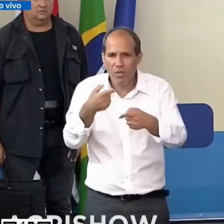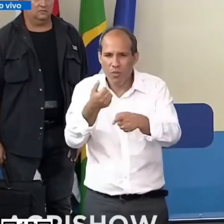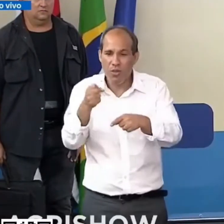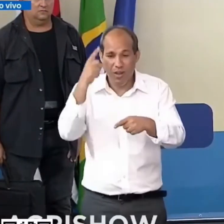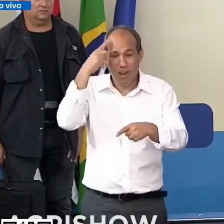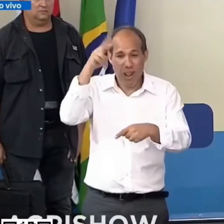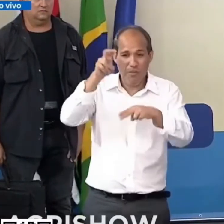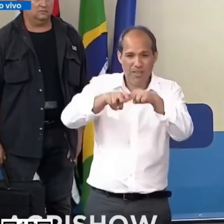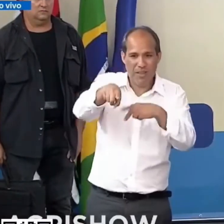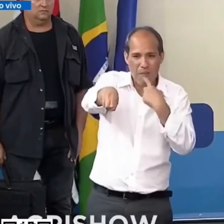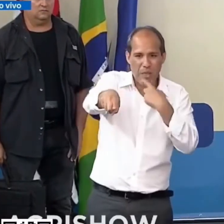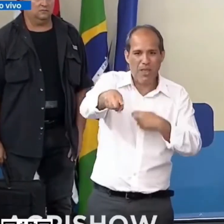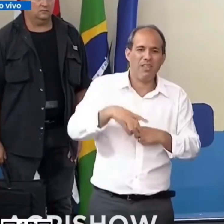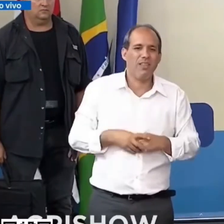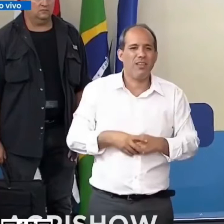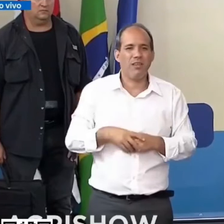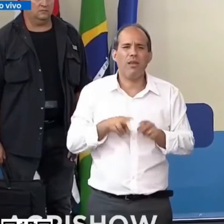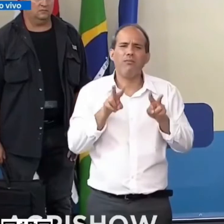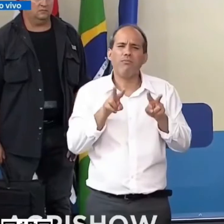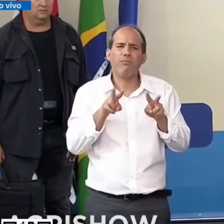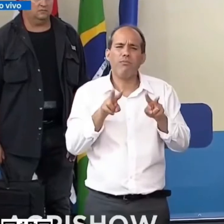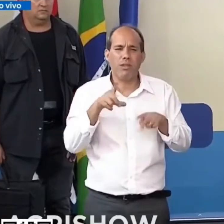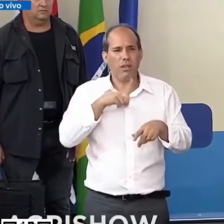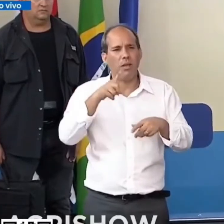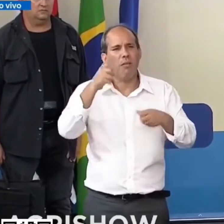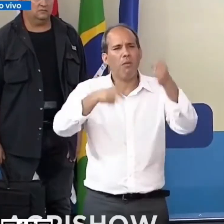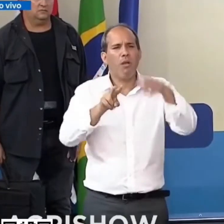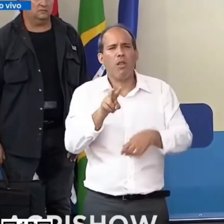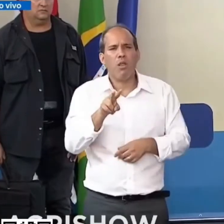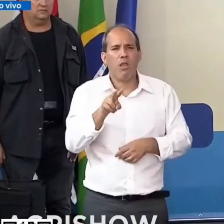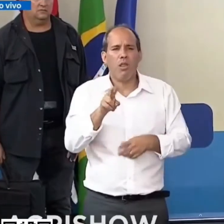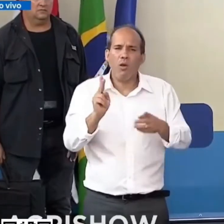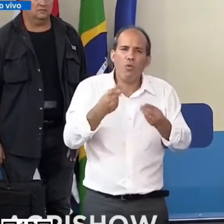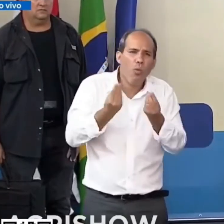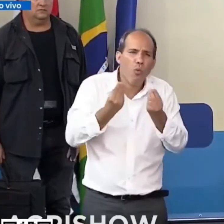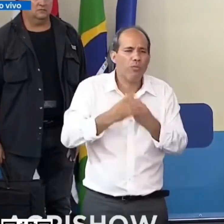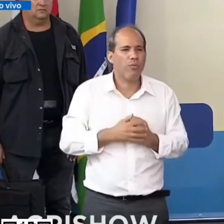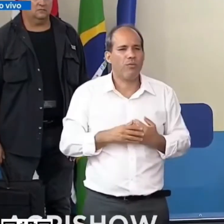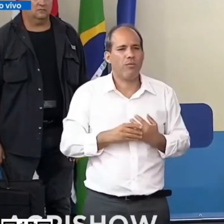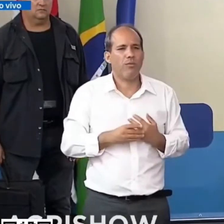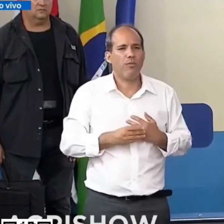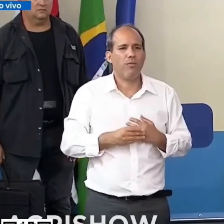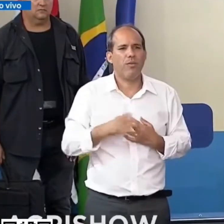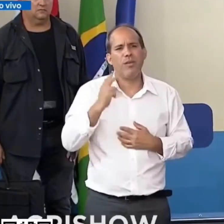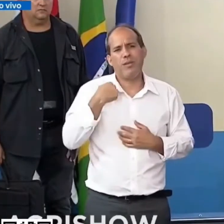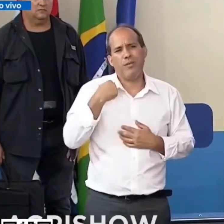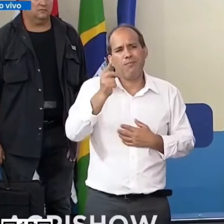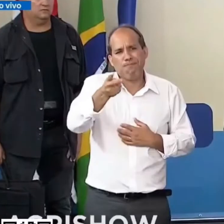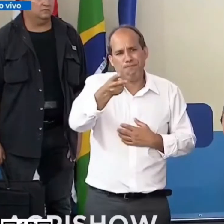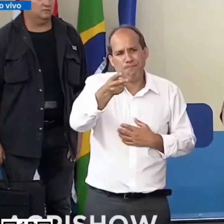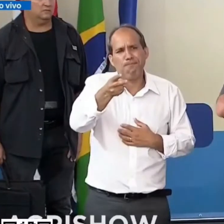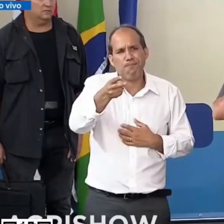canto aqui e prestei muita atenção no que ia acontecer eu sempre